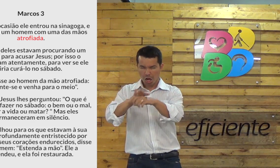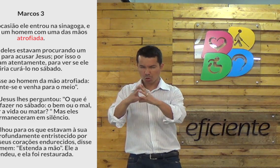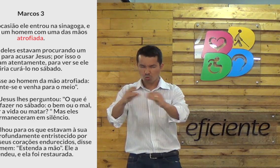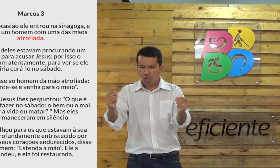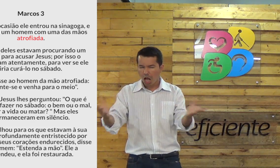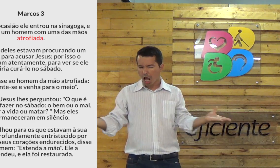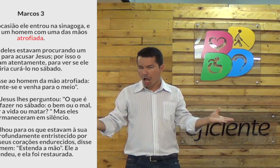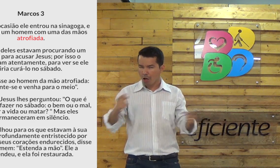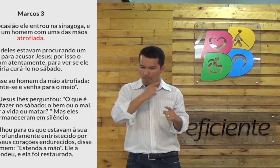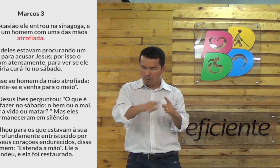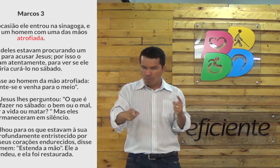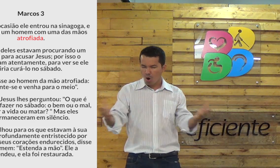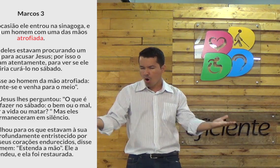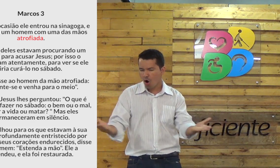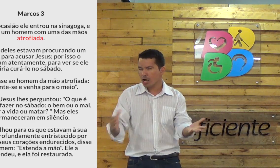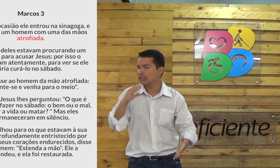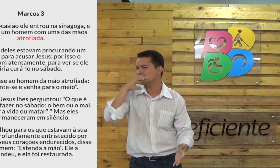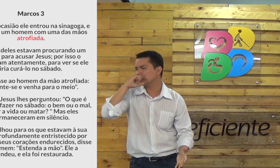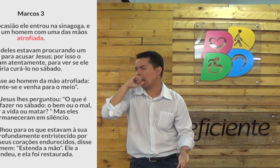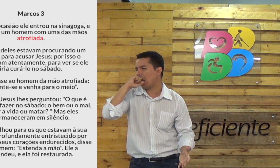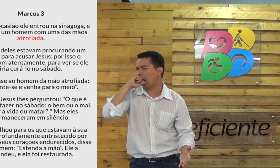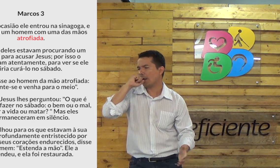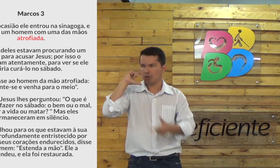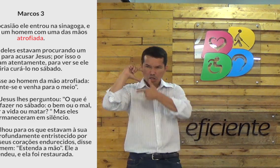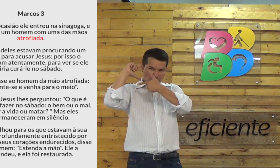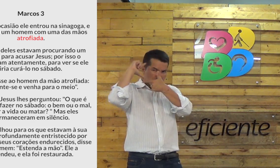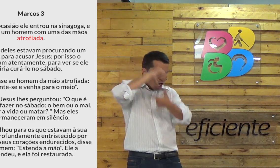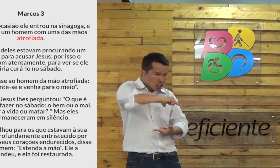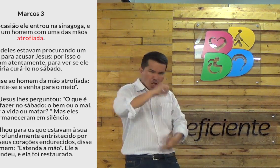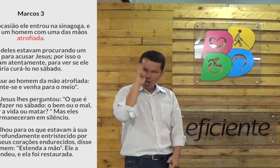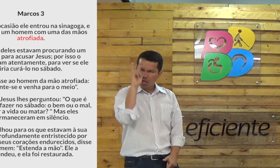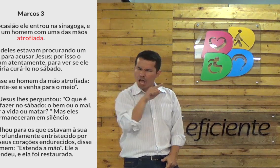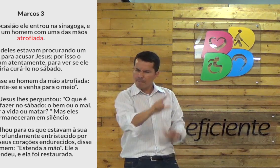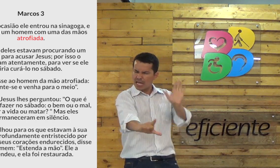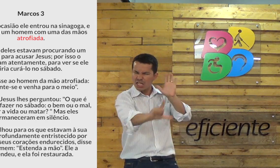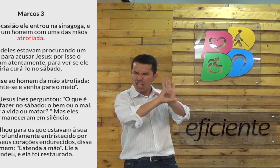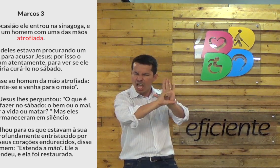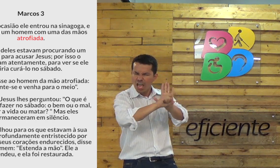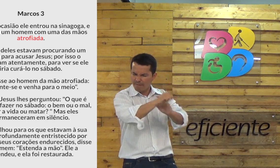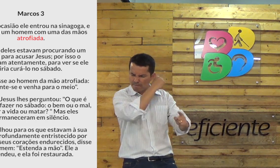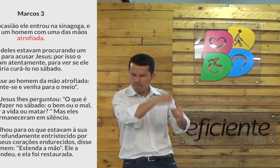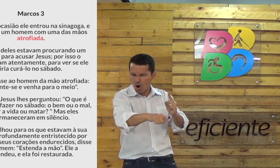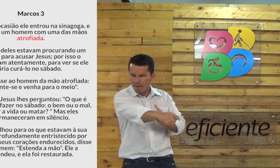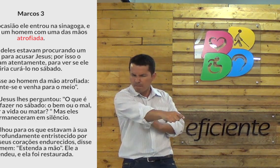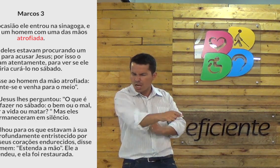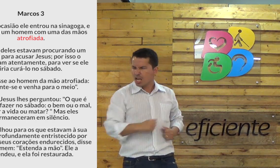Jesus, você está curando no sábado. Mas você sabe que no sábado é proibido. A tradição diz que não pode.